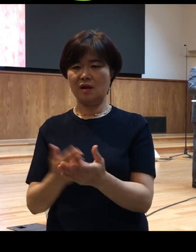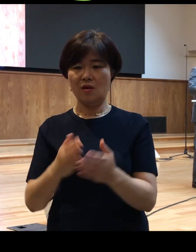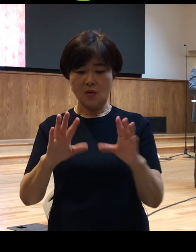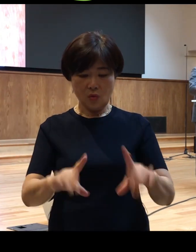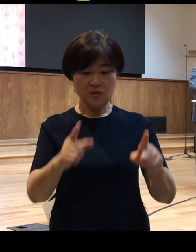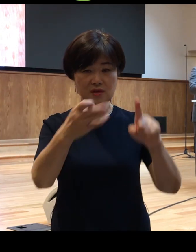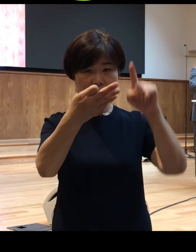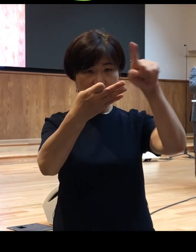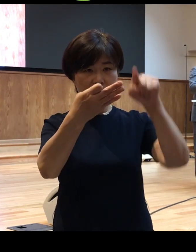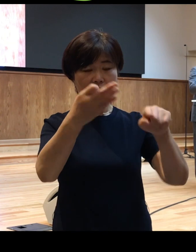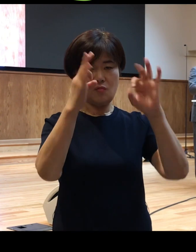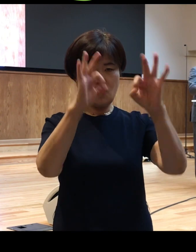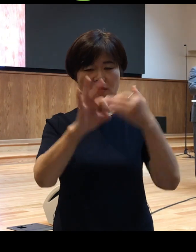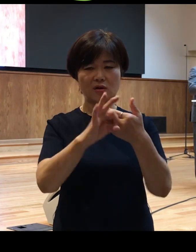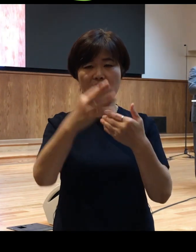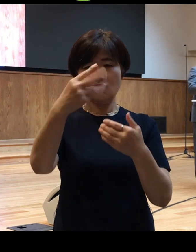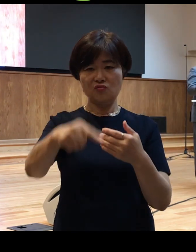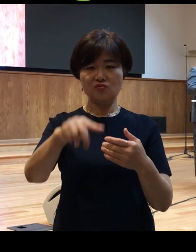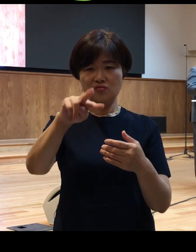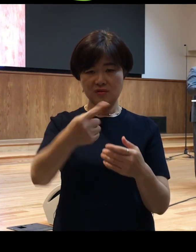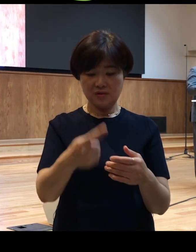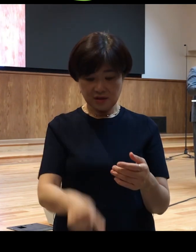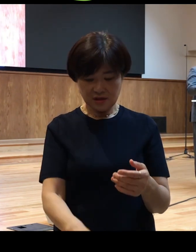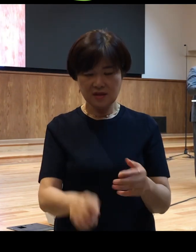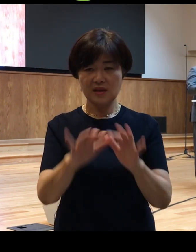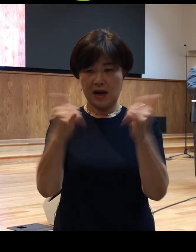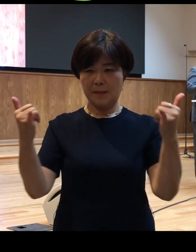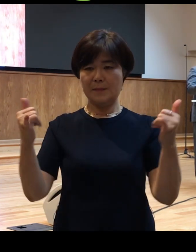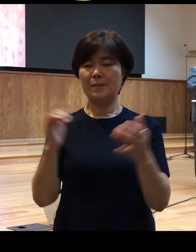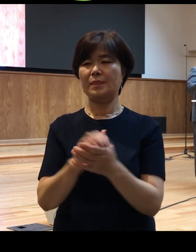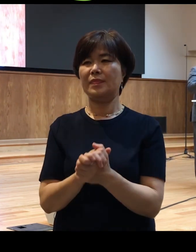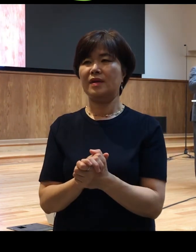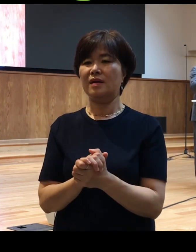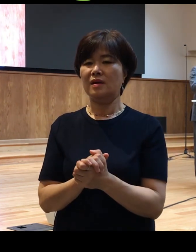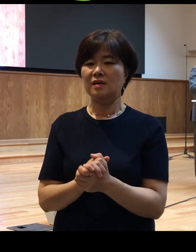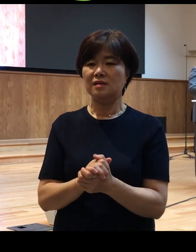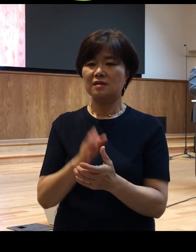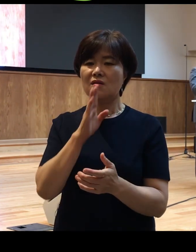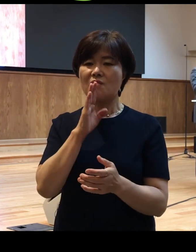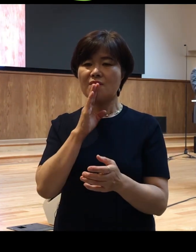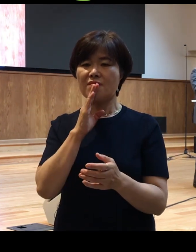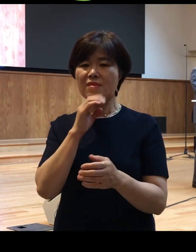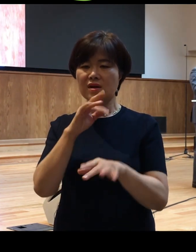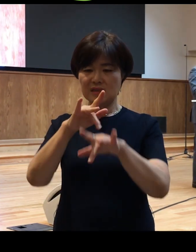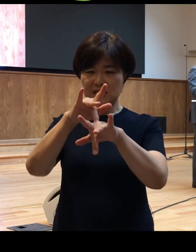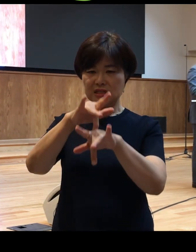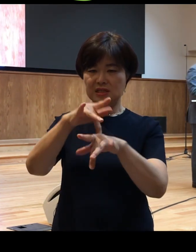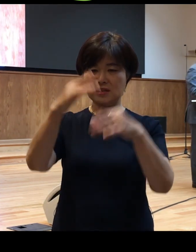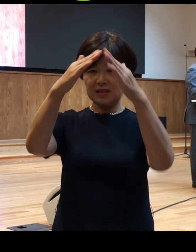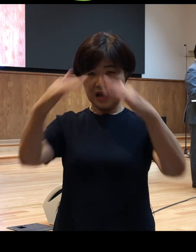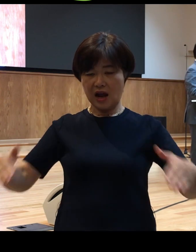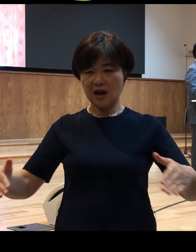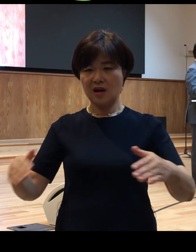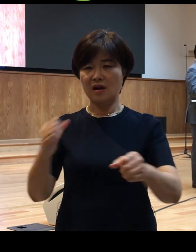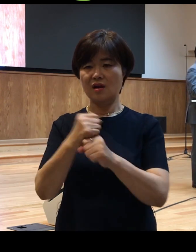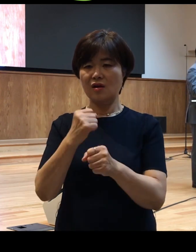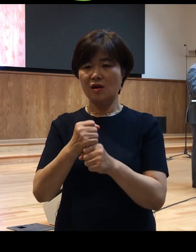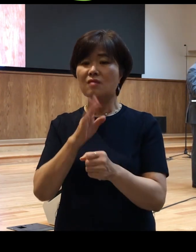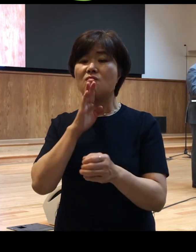루스드라에 있던 이 사람은 어떤 신당이나 회당에 앉아 있었던 것도 아니고요 구걸했다는 이야기도